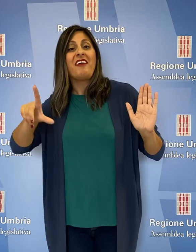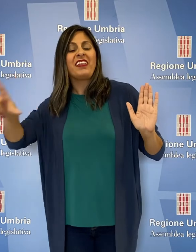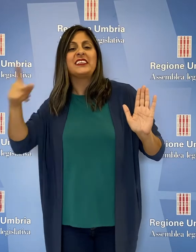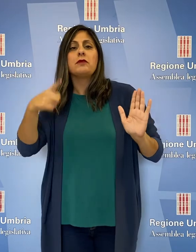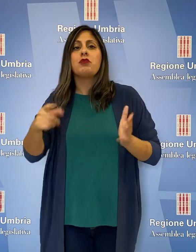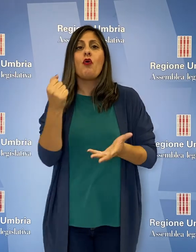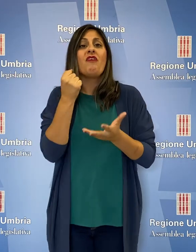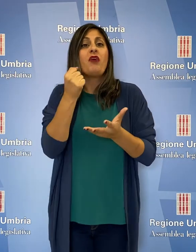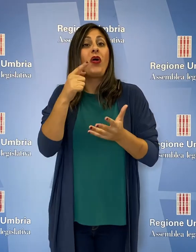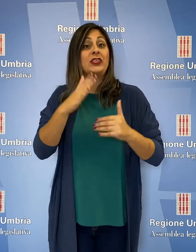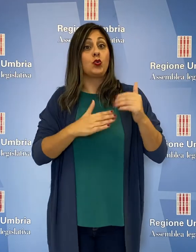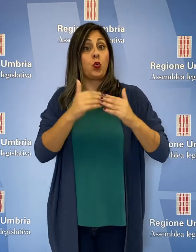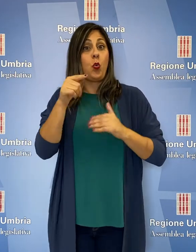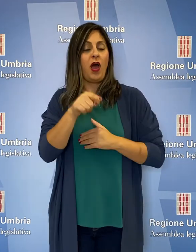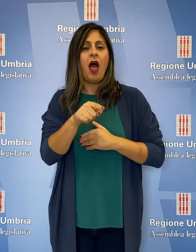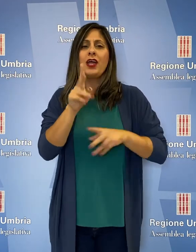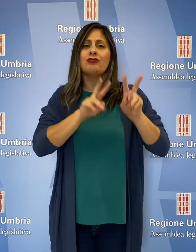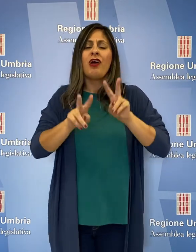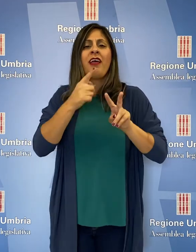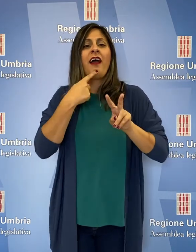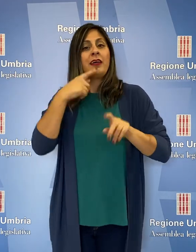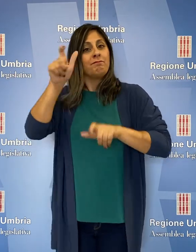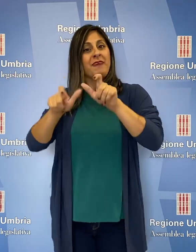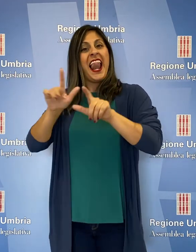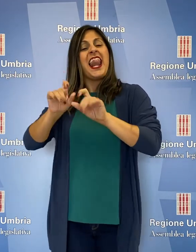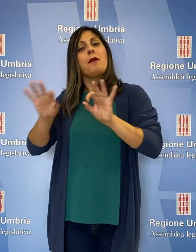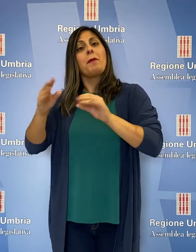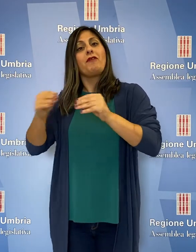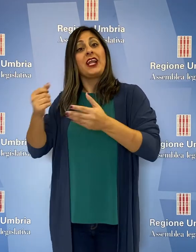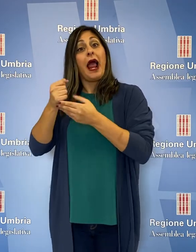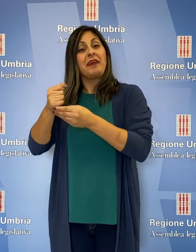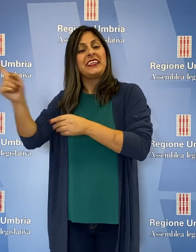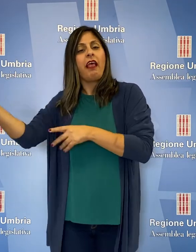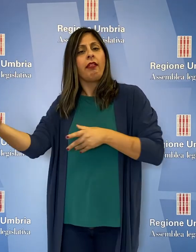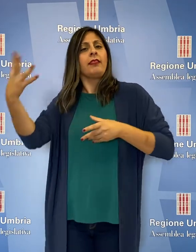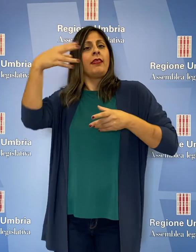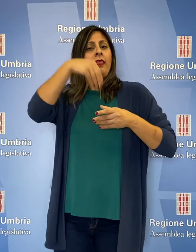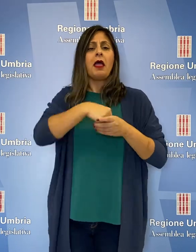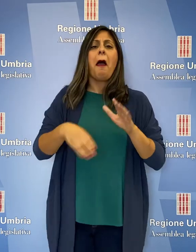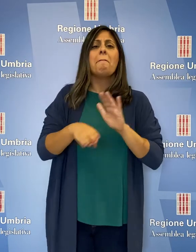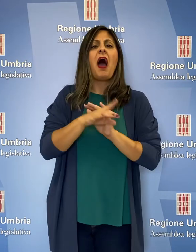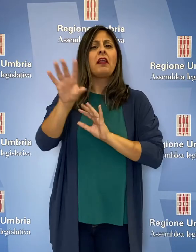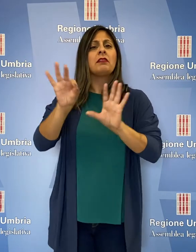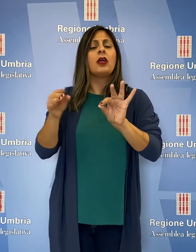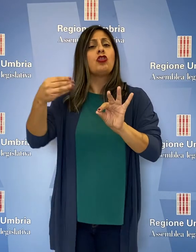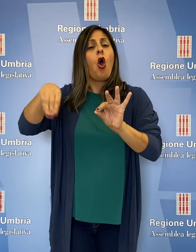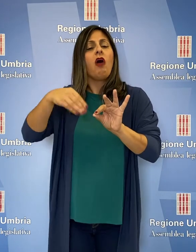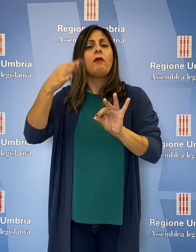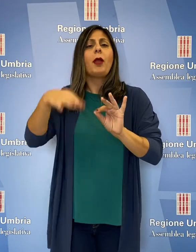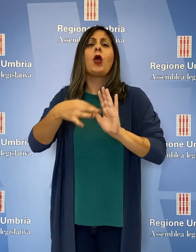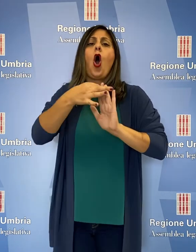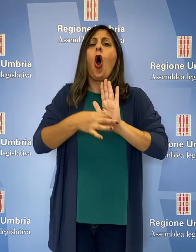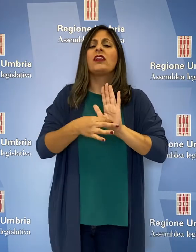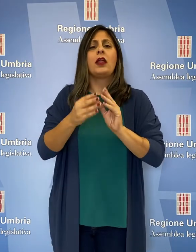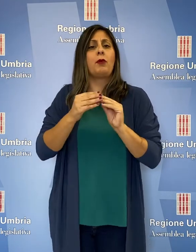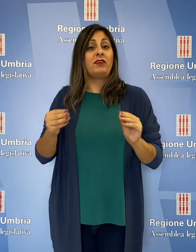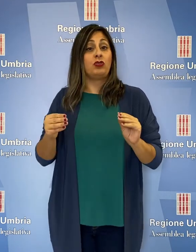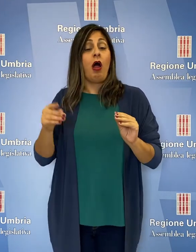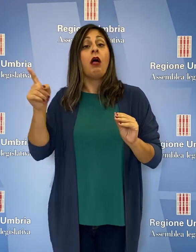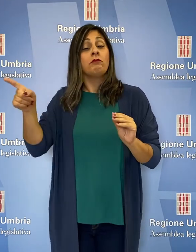-2027 a coinvolgere anche i rappresentanti delle libere professioni ad iniziare dagli ordini professionali. Nonostante la non